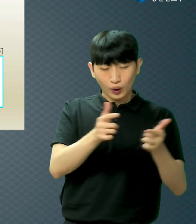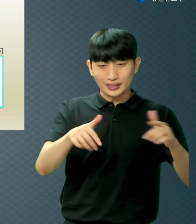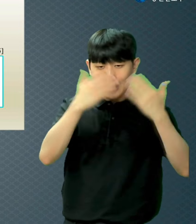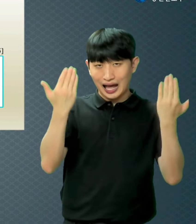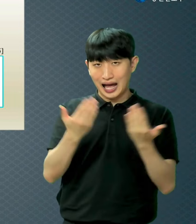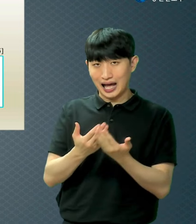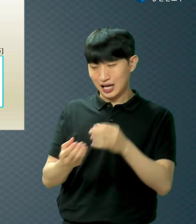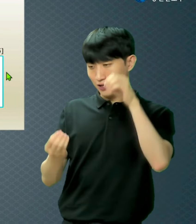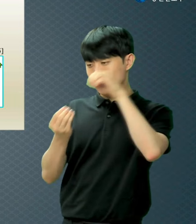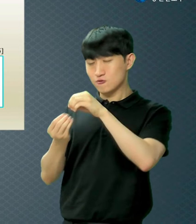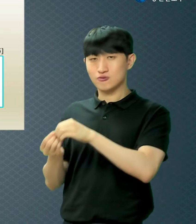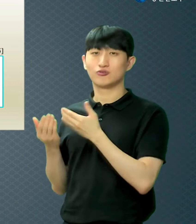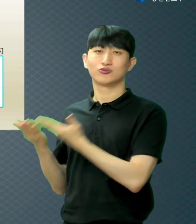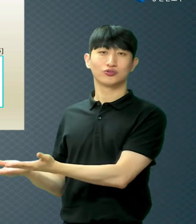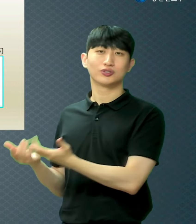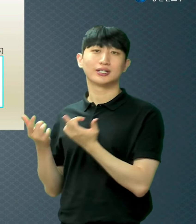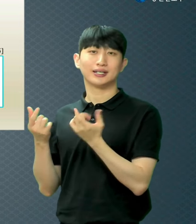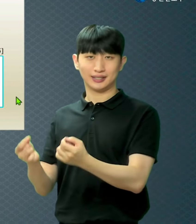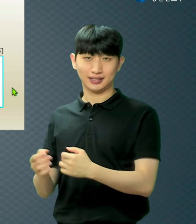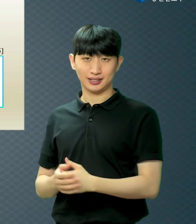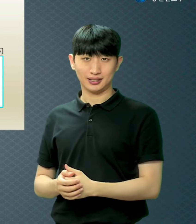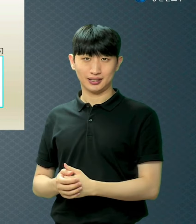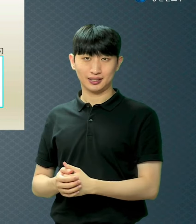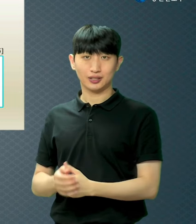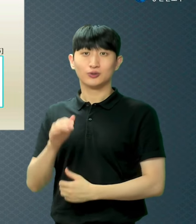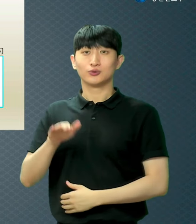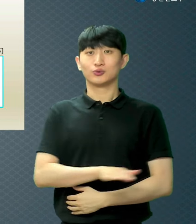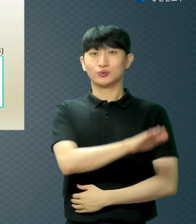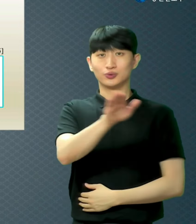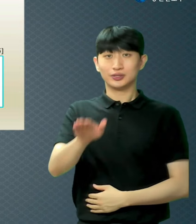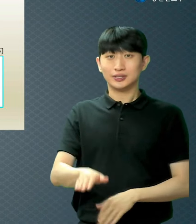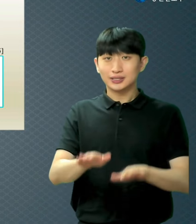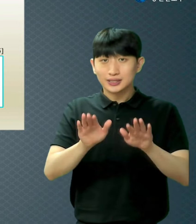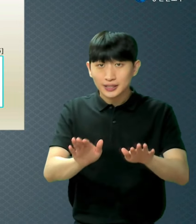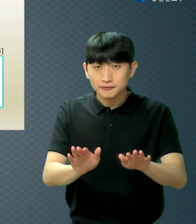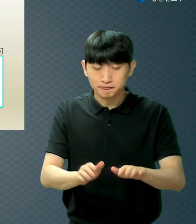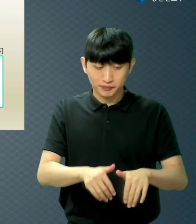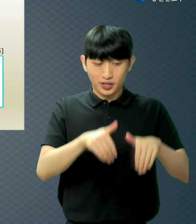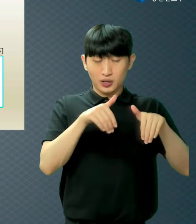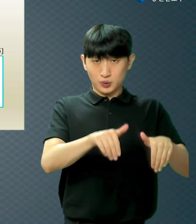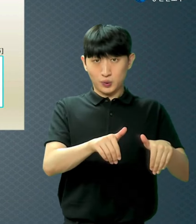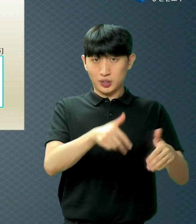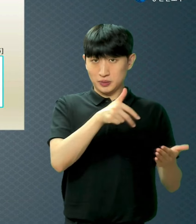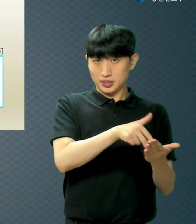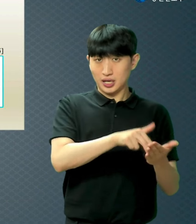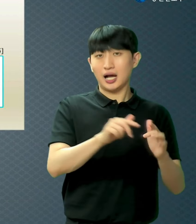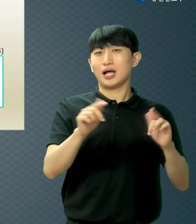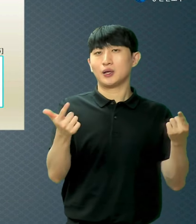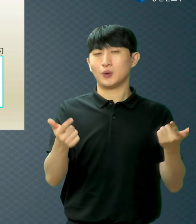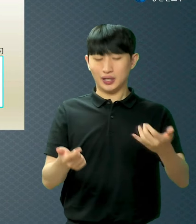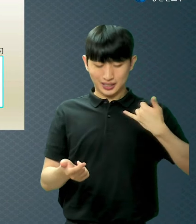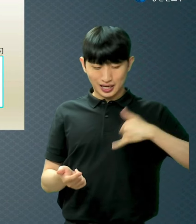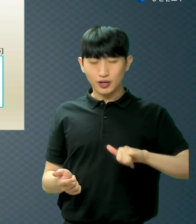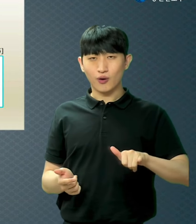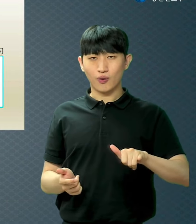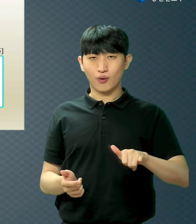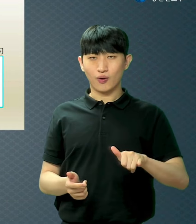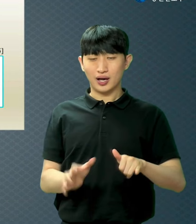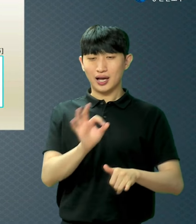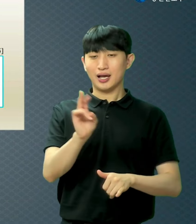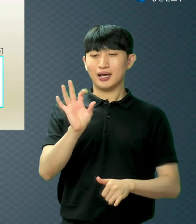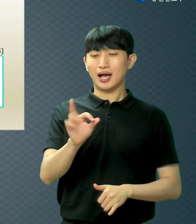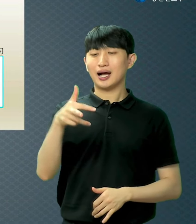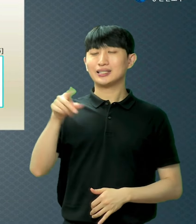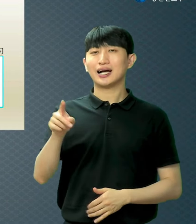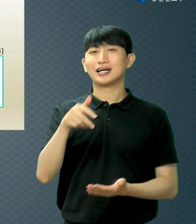우리는 종의 영이 아니라 양자의 영 하나님을 아버지라고 부를 수 있는 영이 있는 거예요